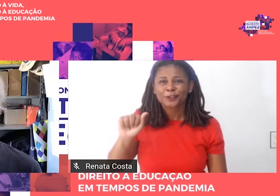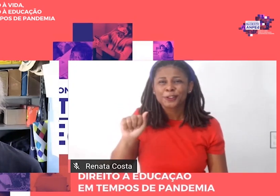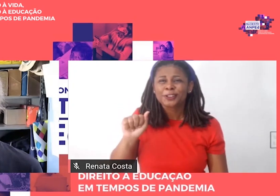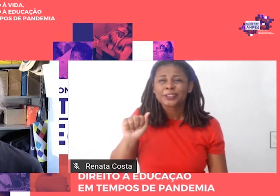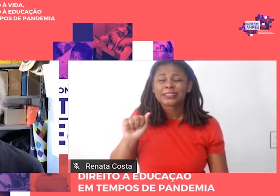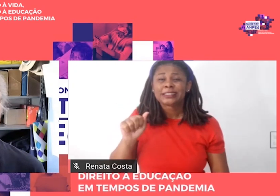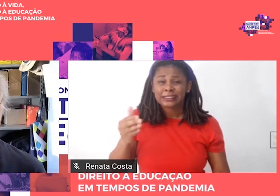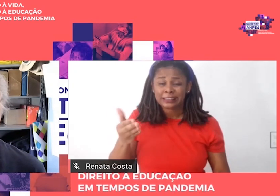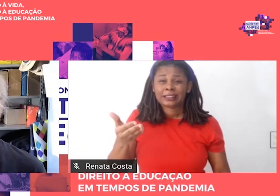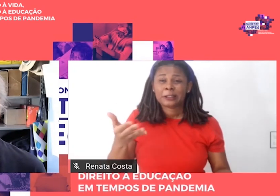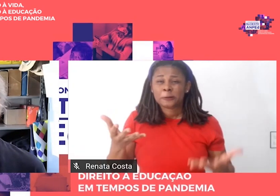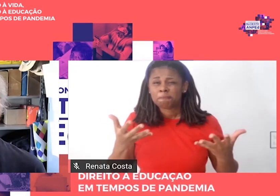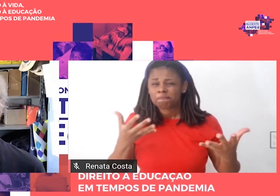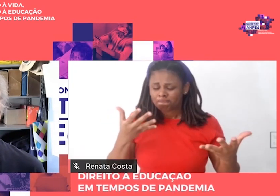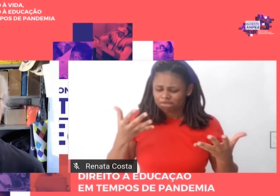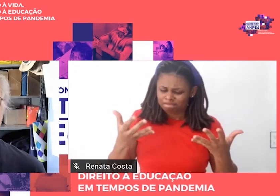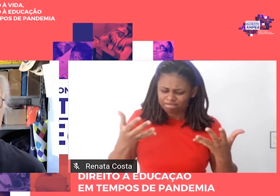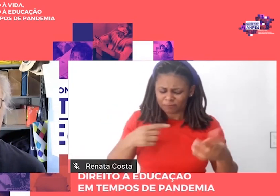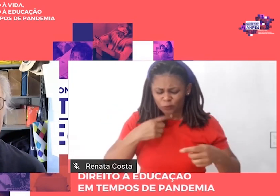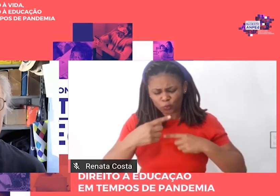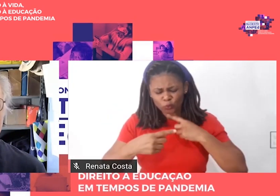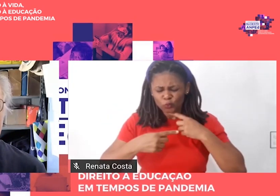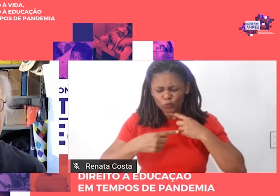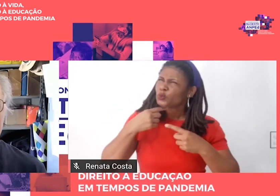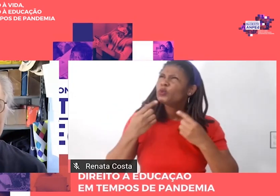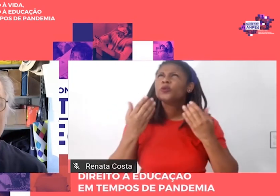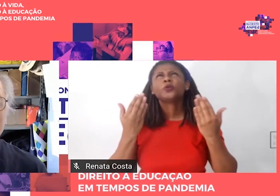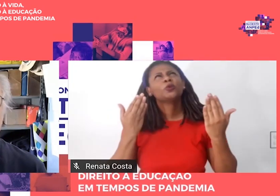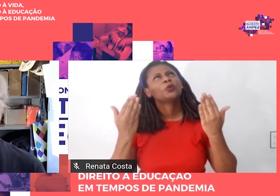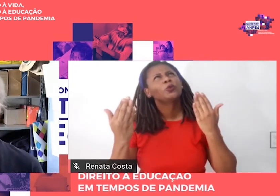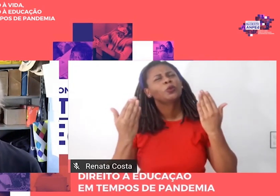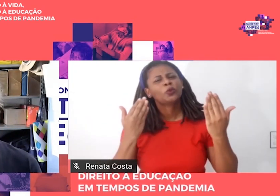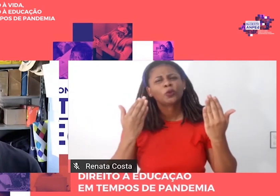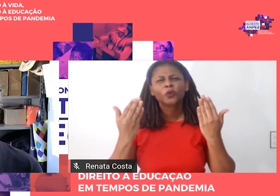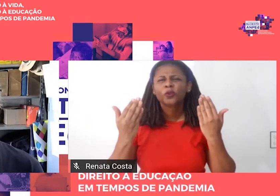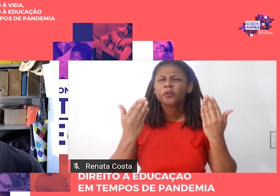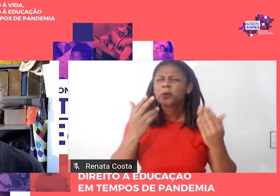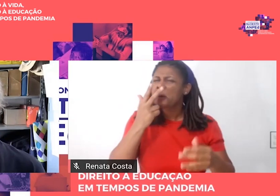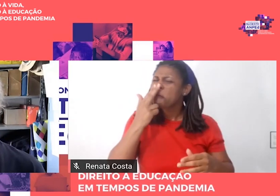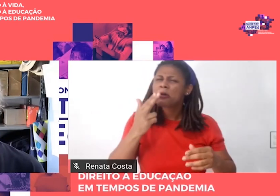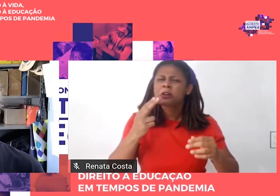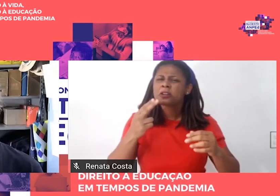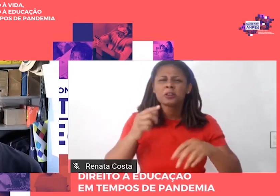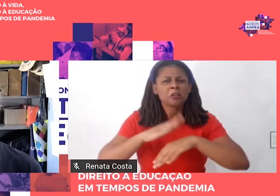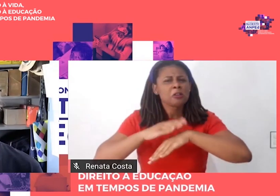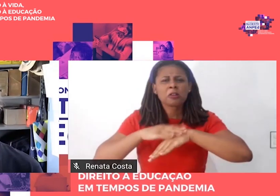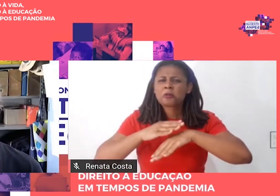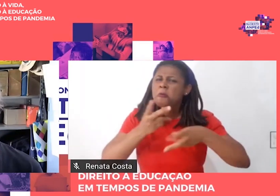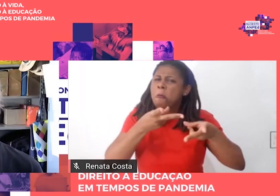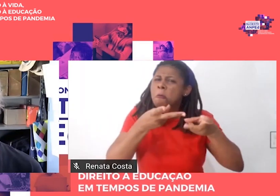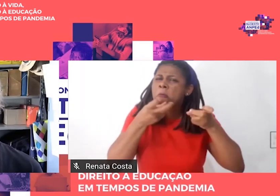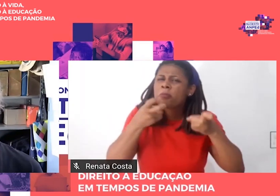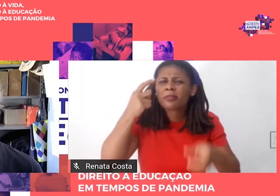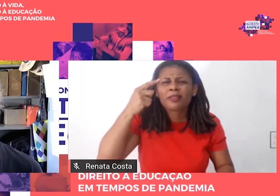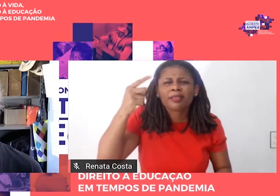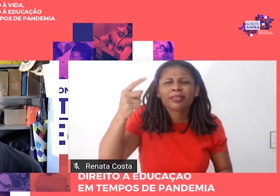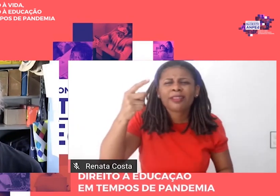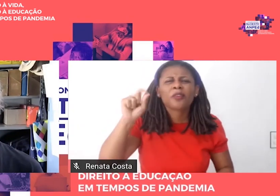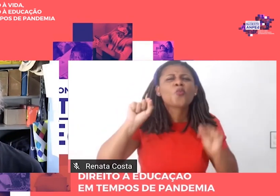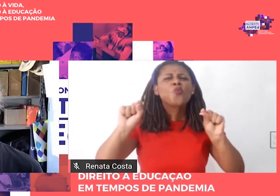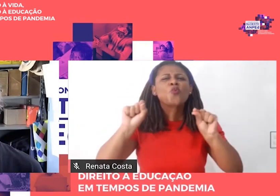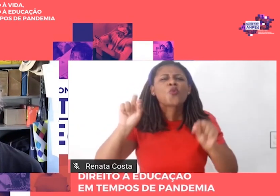alguns dias. Não captei muito bem a ideia de uma resenha sobre escola e democracia,